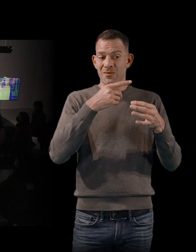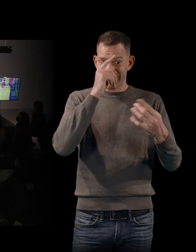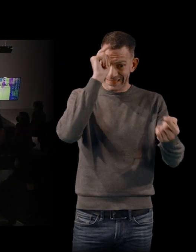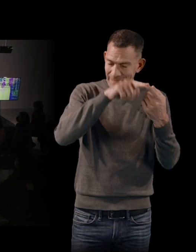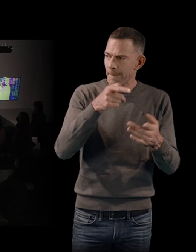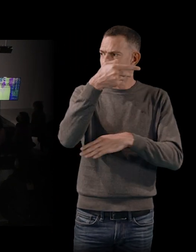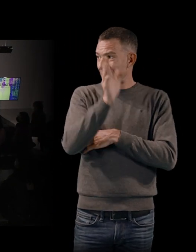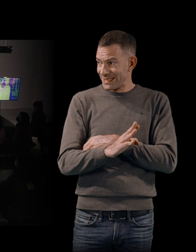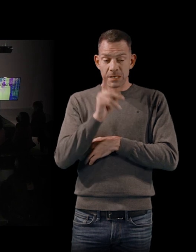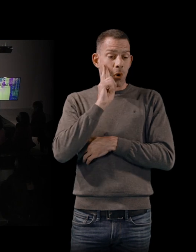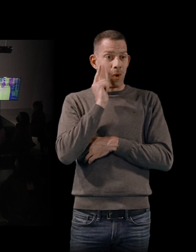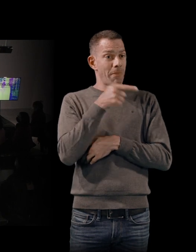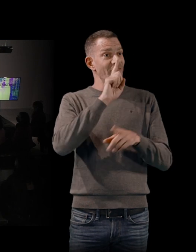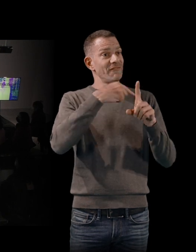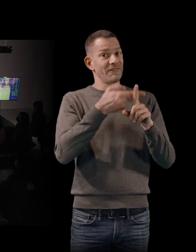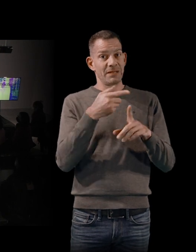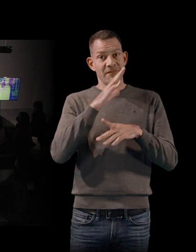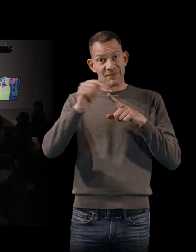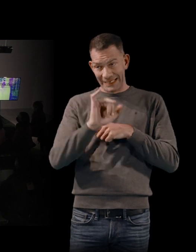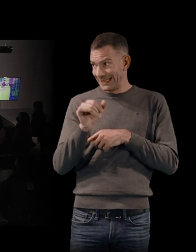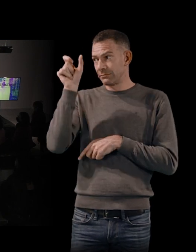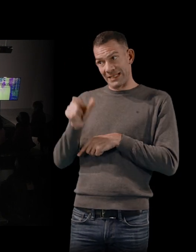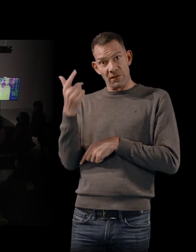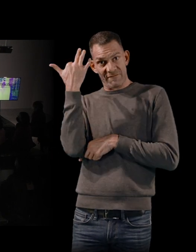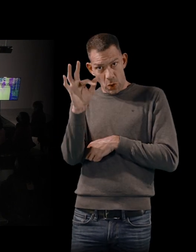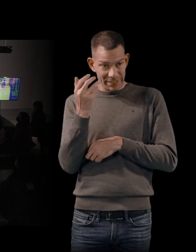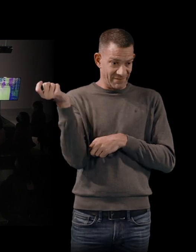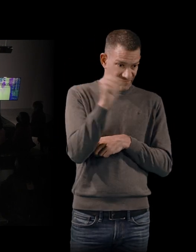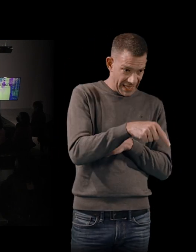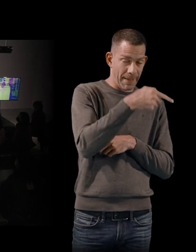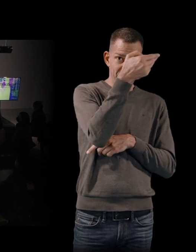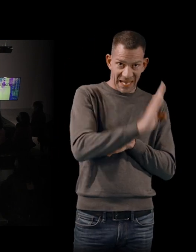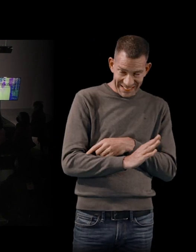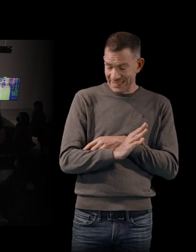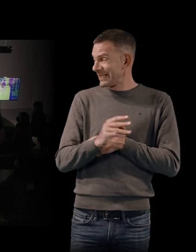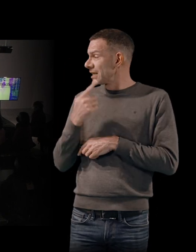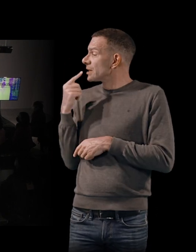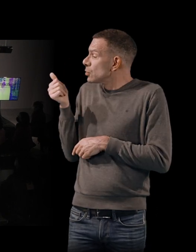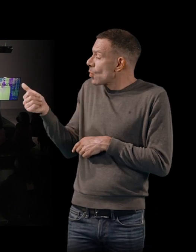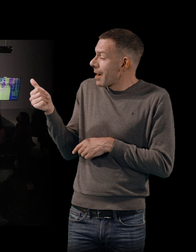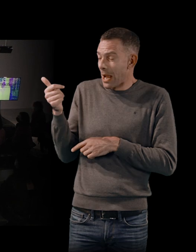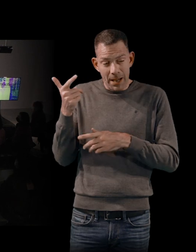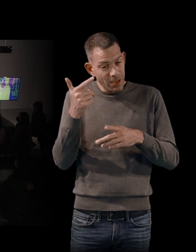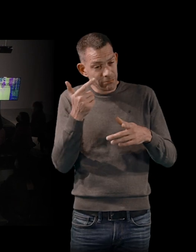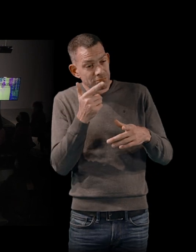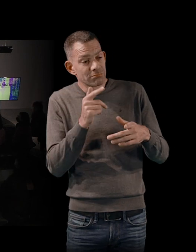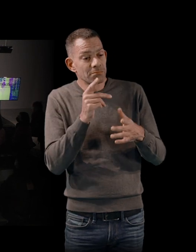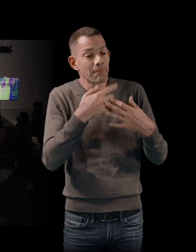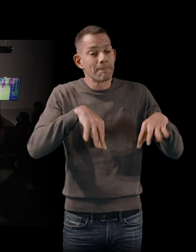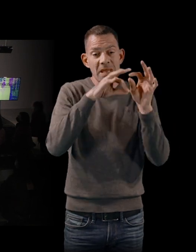pour faire un portrait brésilien, dans ce sens. Pour vous, qui n'a pas eu l'opportunité aussi de voyager au Brésil, de connaître, même